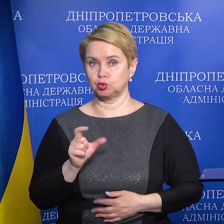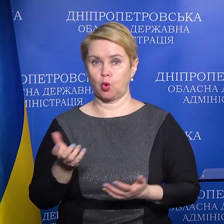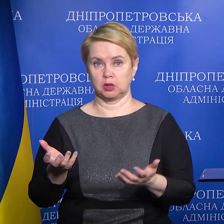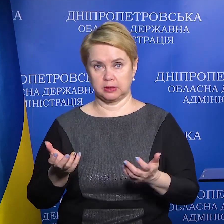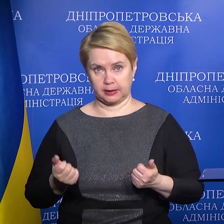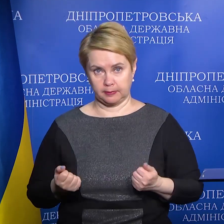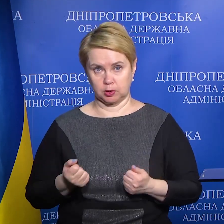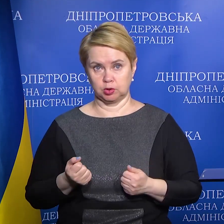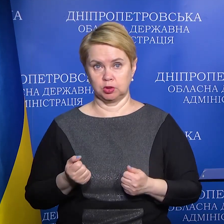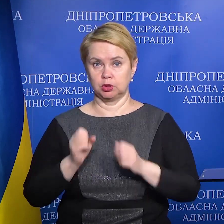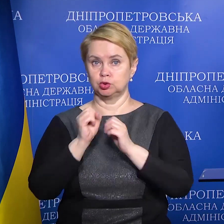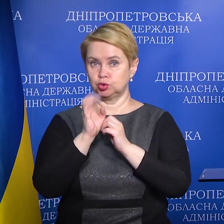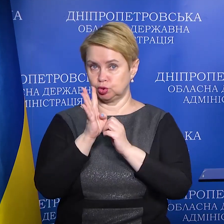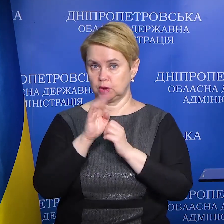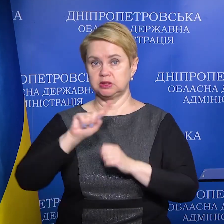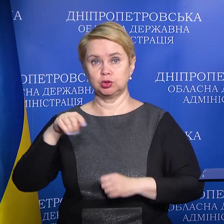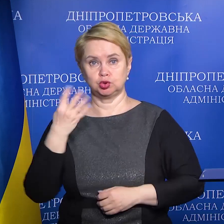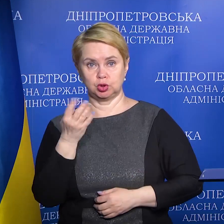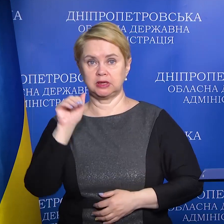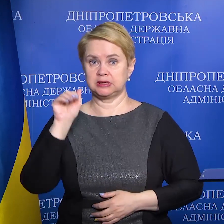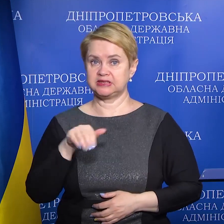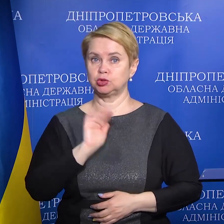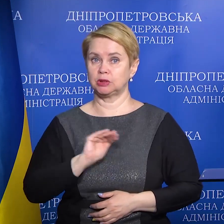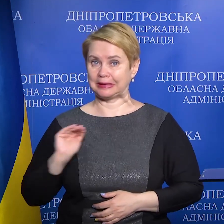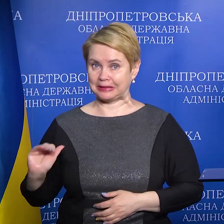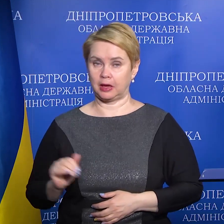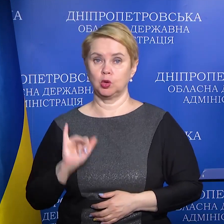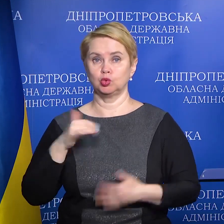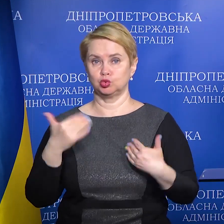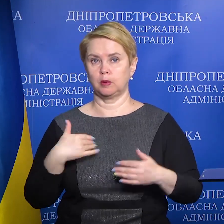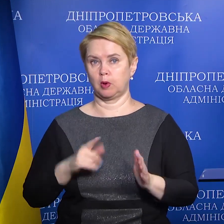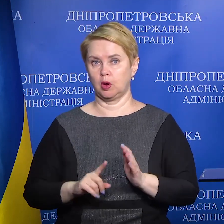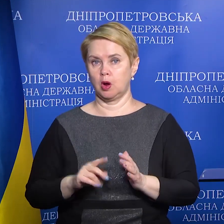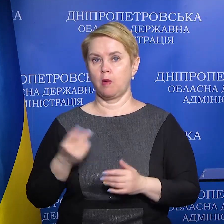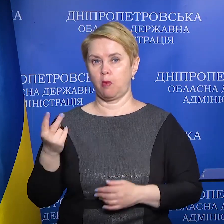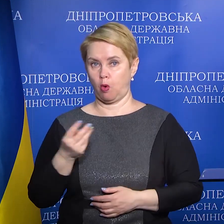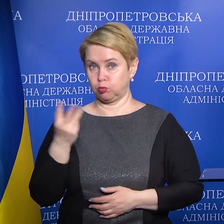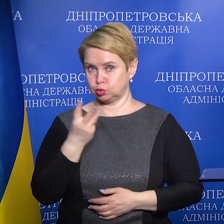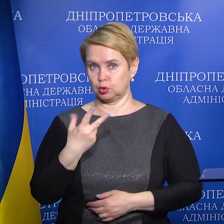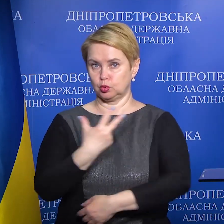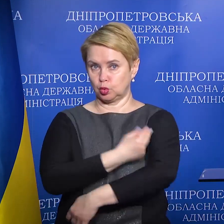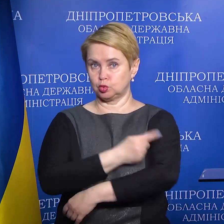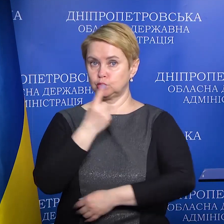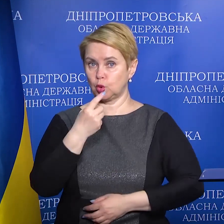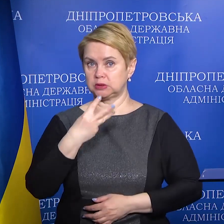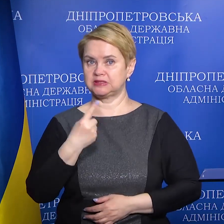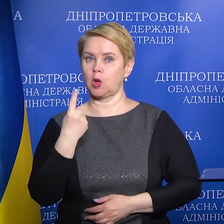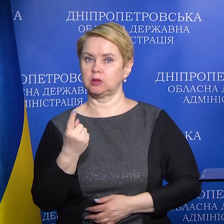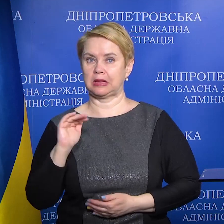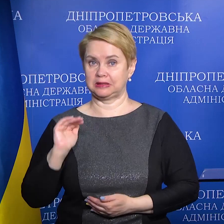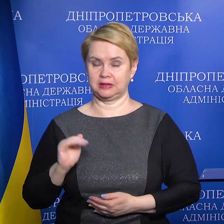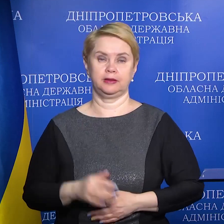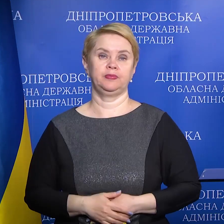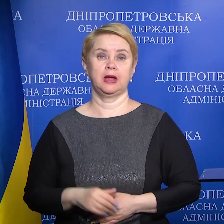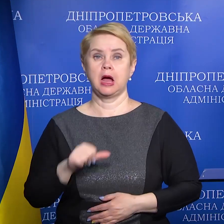отримали 14,4 тисячі дітей. І вже ми пішли по бустерну 131 дитина.